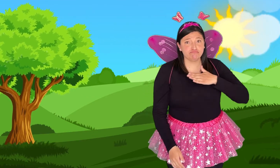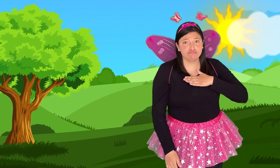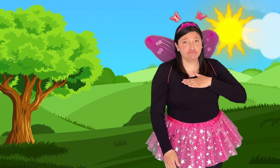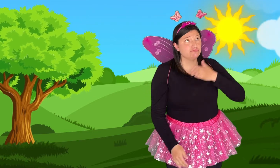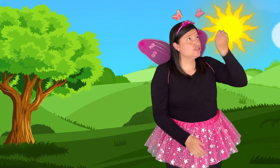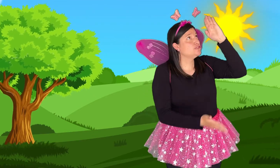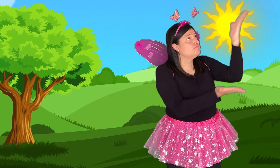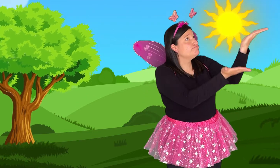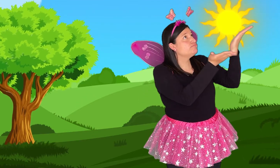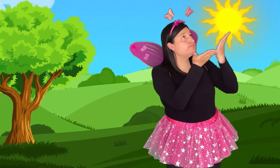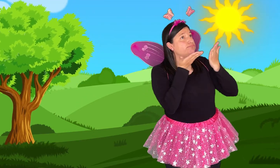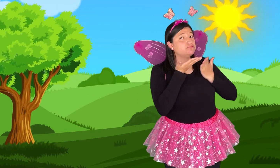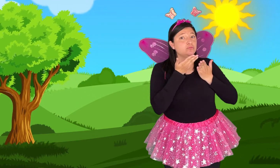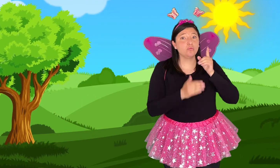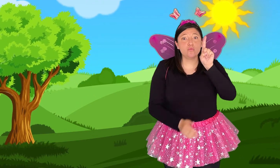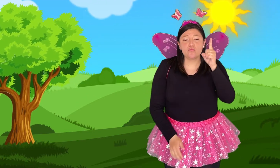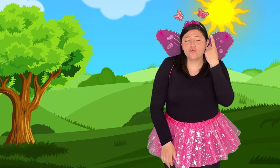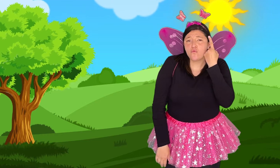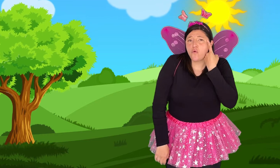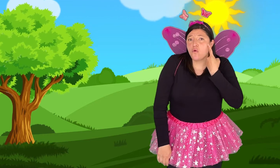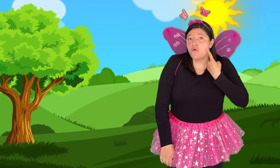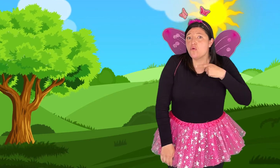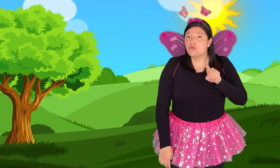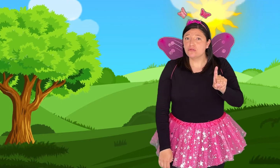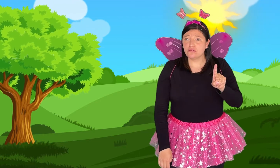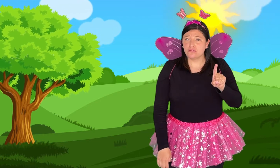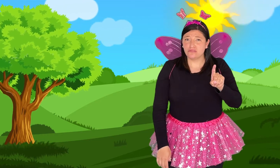solo día. No me lo hagas de tormento.